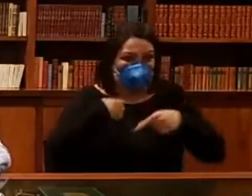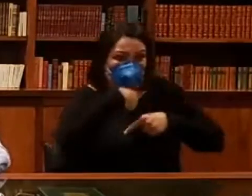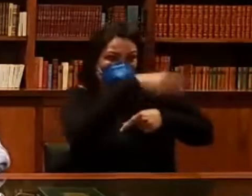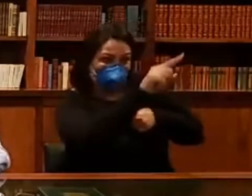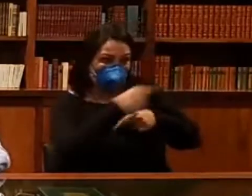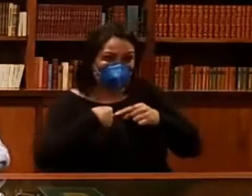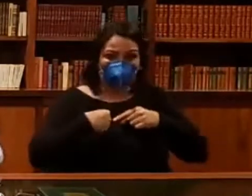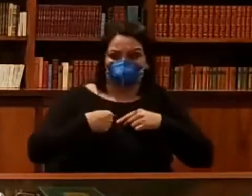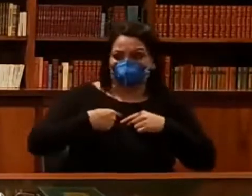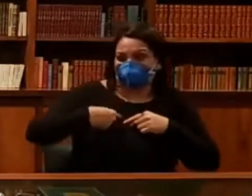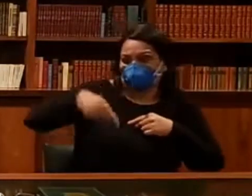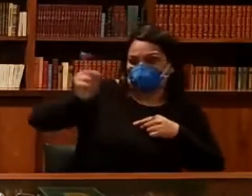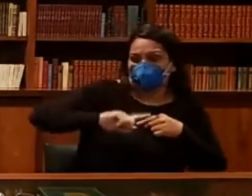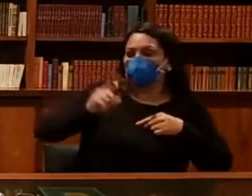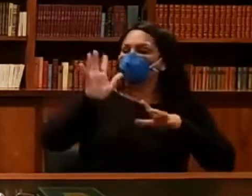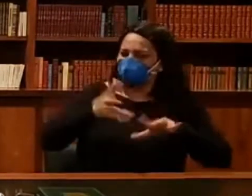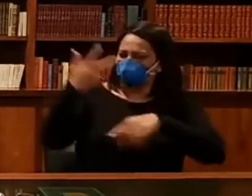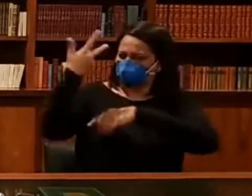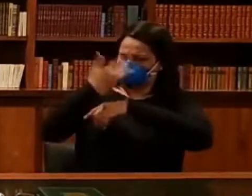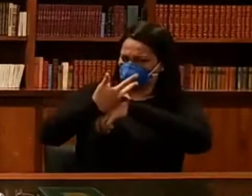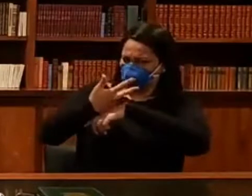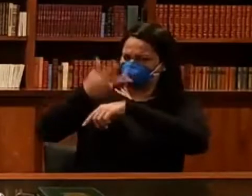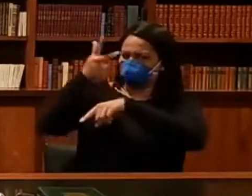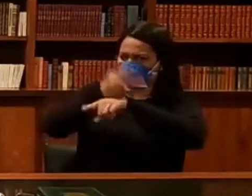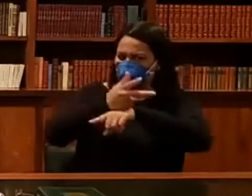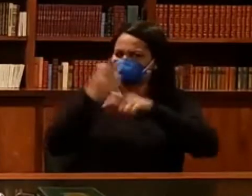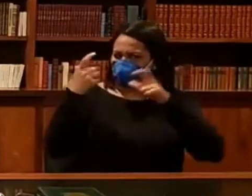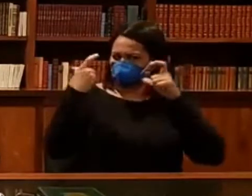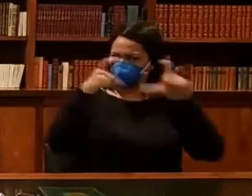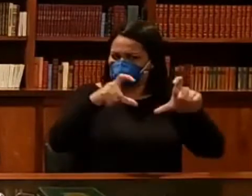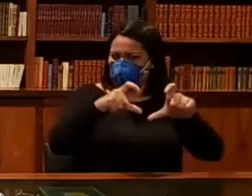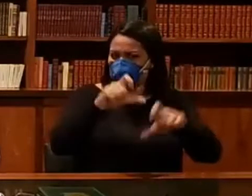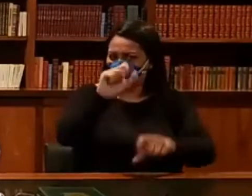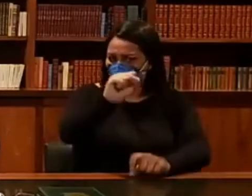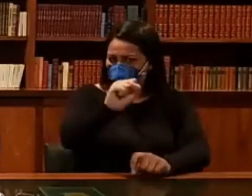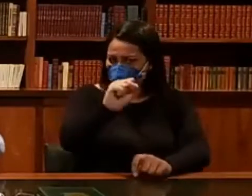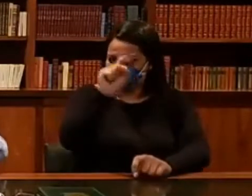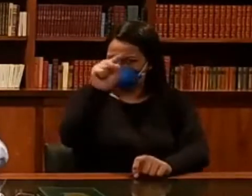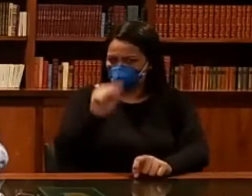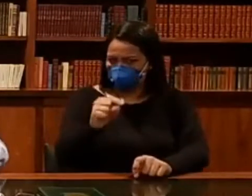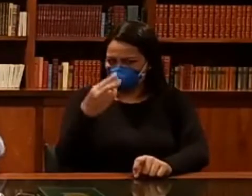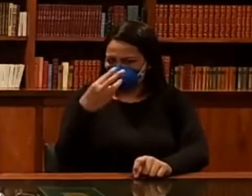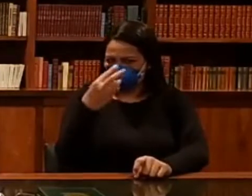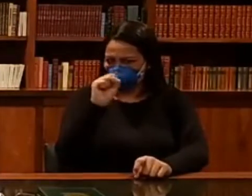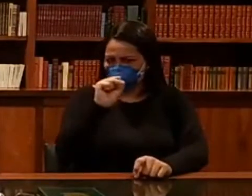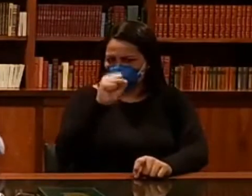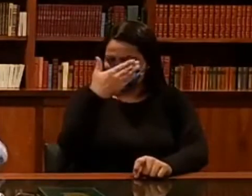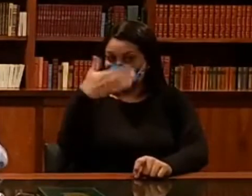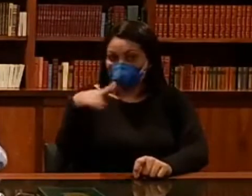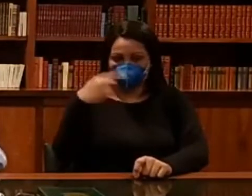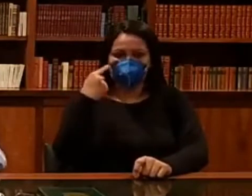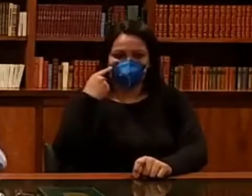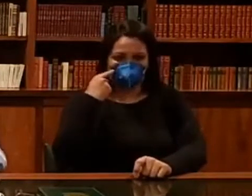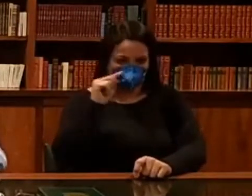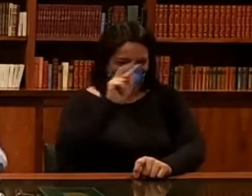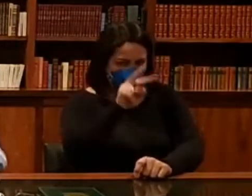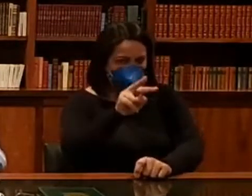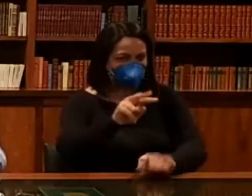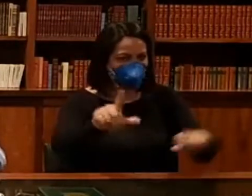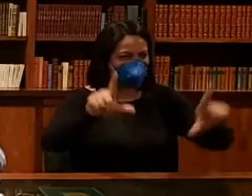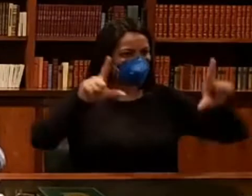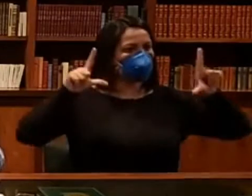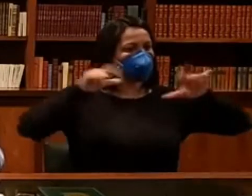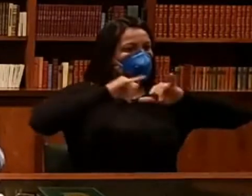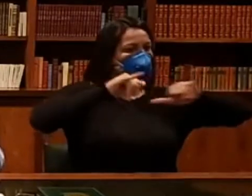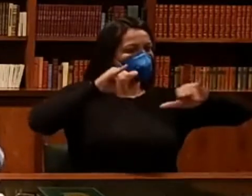vai, não vai, tá certo? Eu até gravei um pronunciamento que vai ao ar daqui a pouco às 20h30. Eu não vou entrar em detalhe aqui. Gravei um pronunciamento que